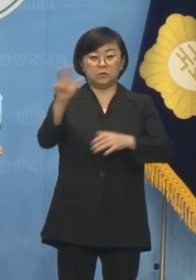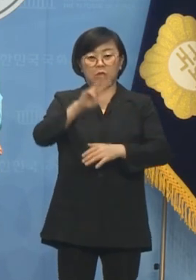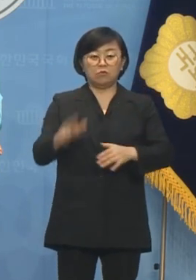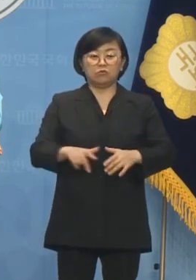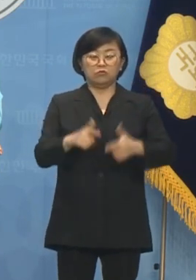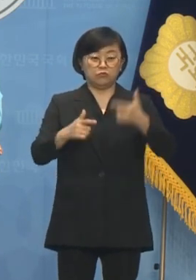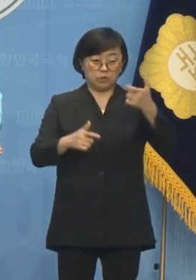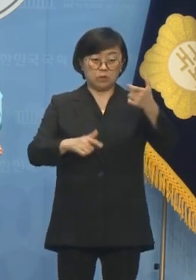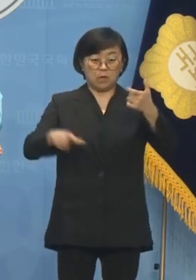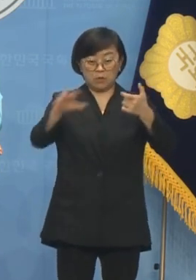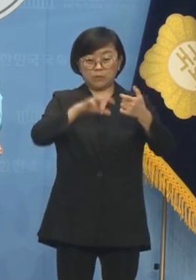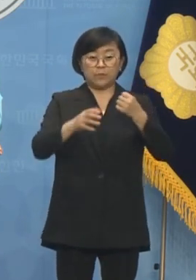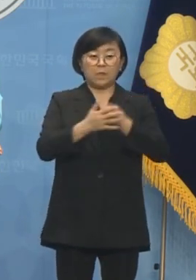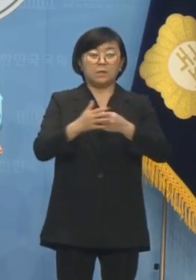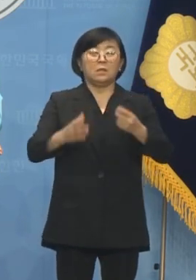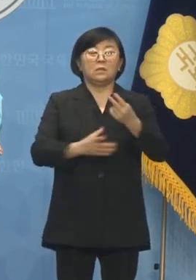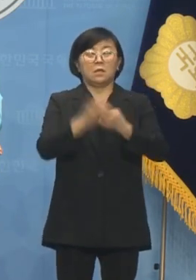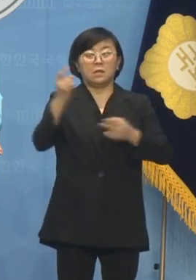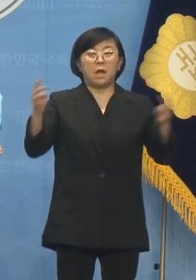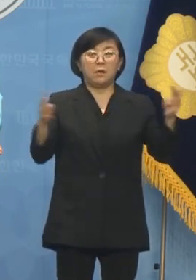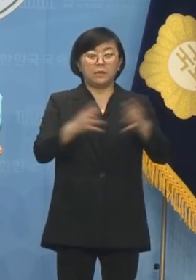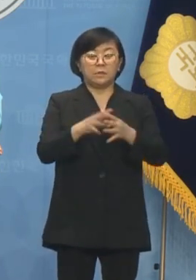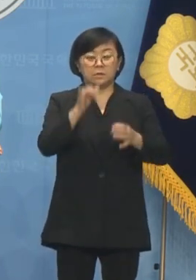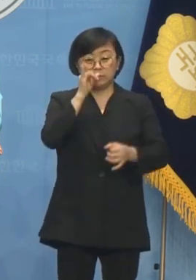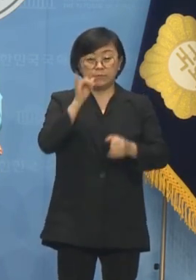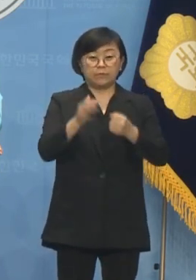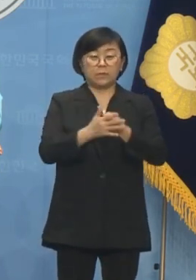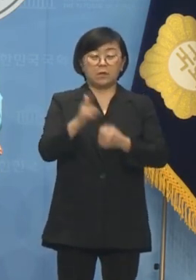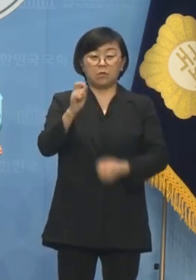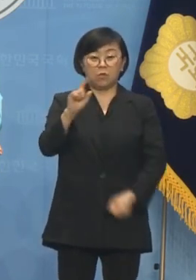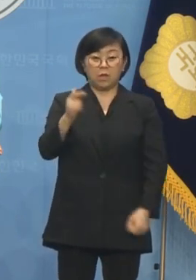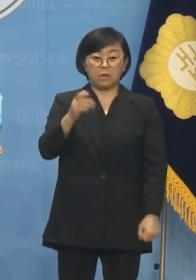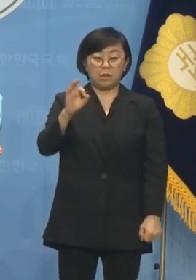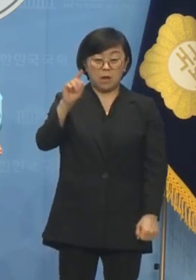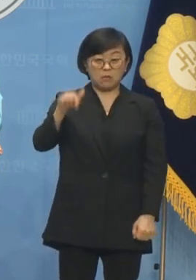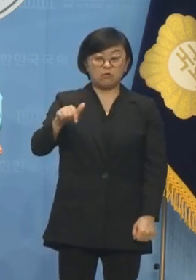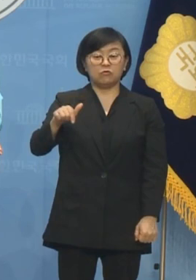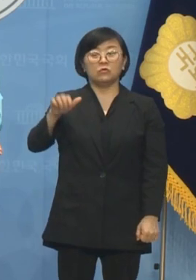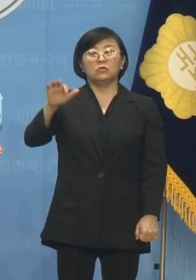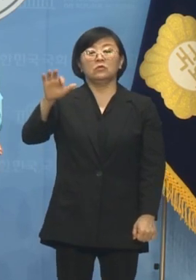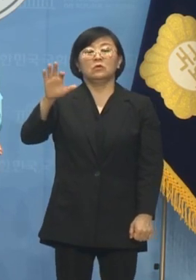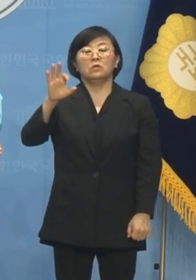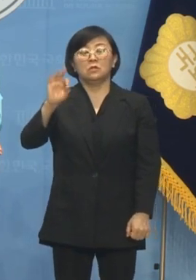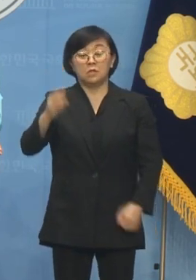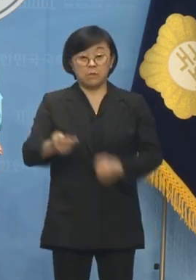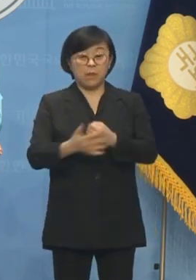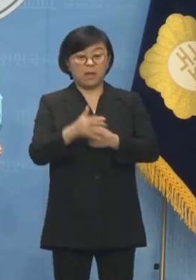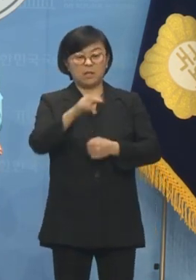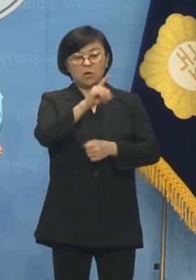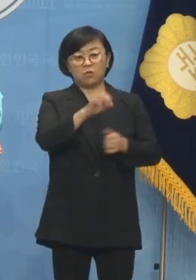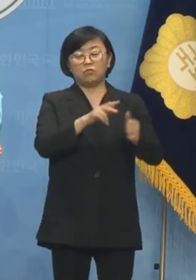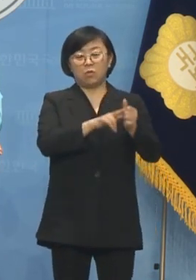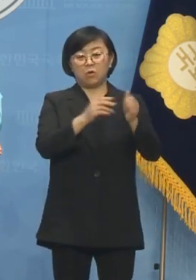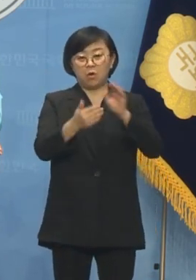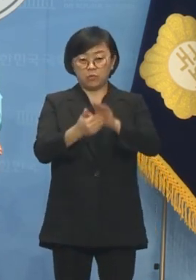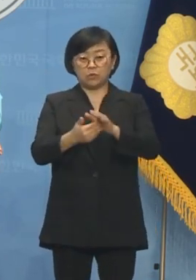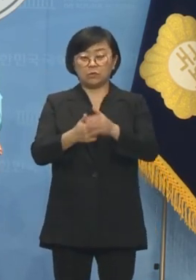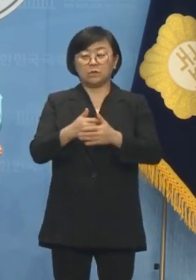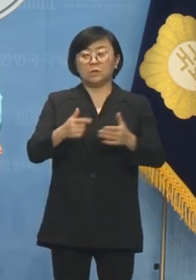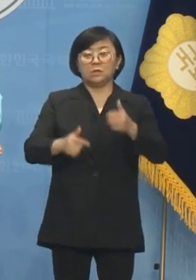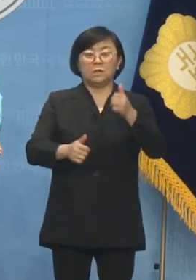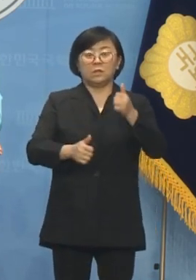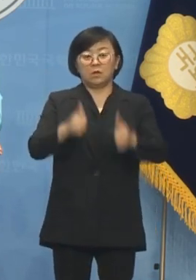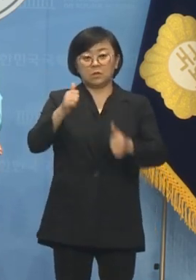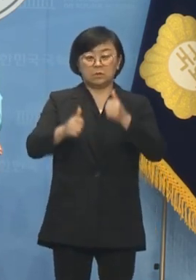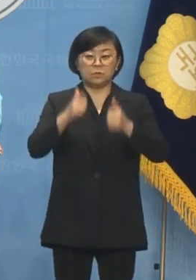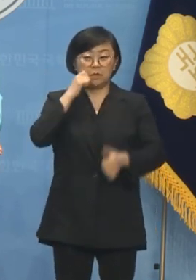개 선거구에서 단일화가 합의되고 있지만 유독 관악구 을만, 더불어민주당 정태후보의 거부로 단일화 경선이